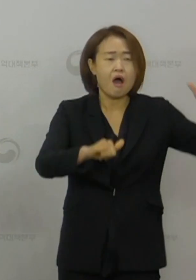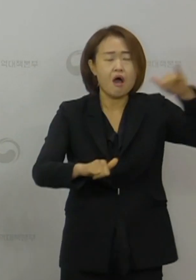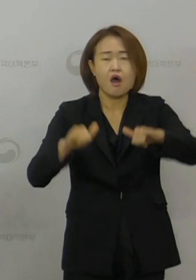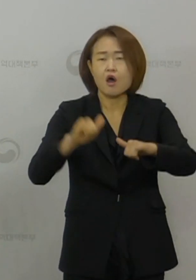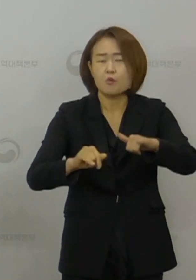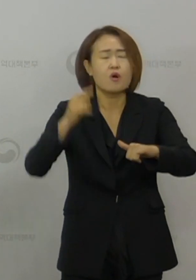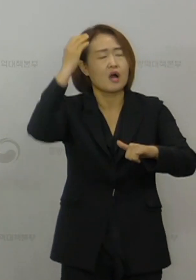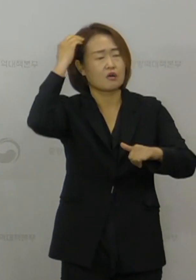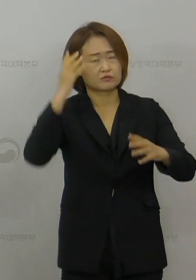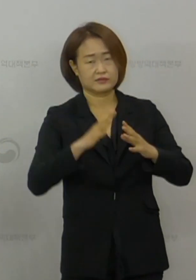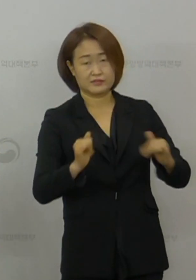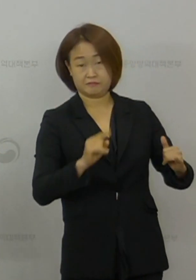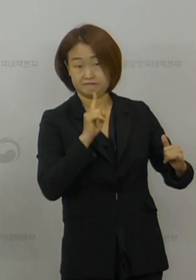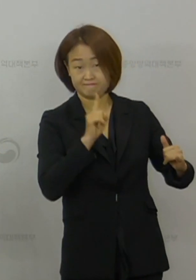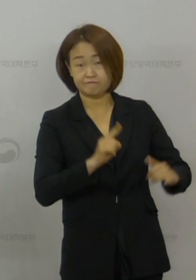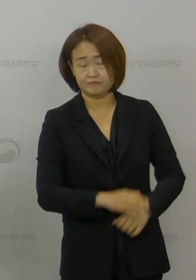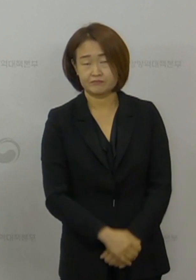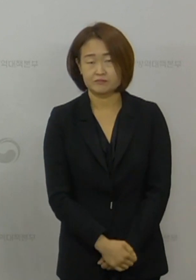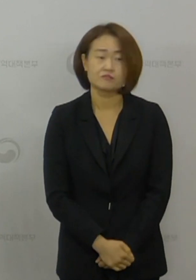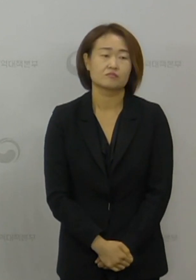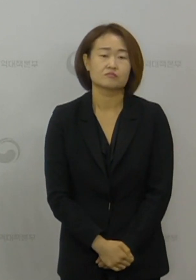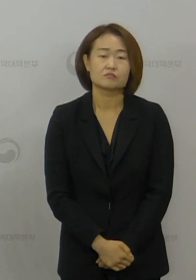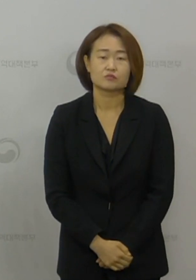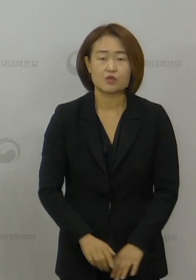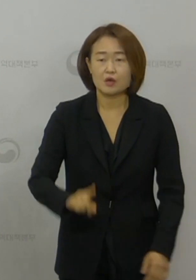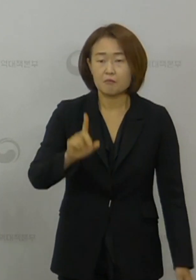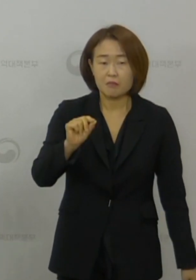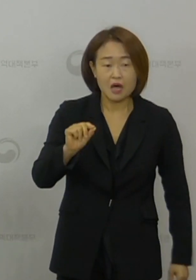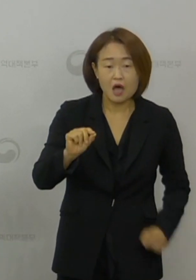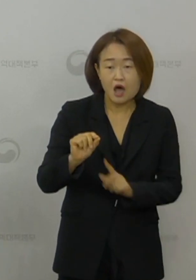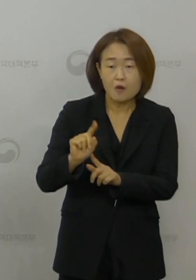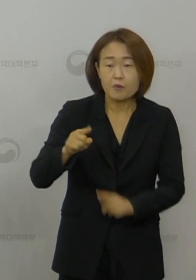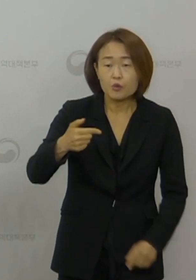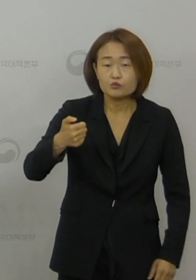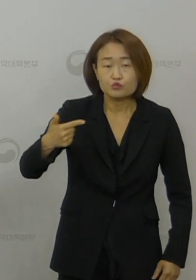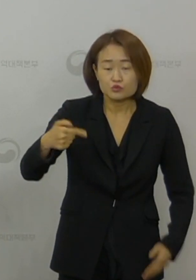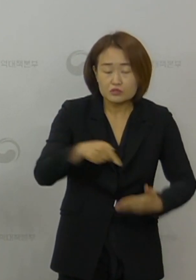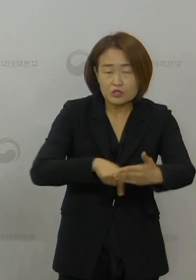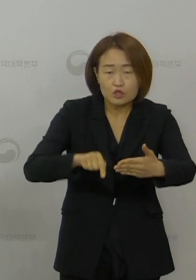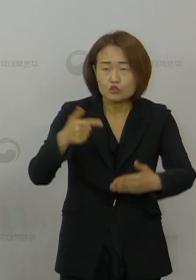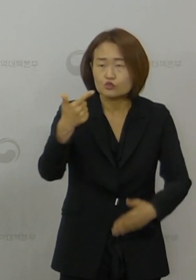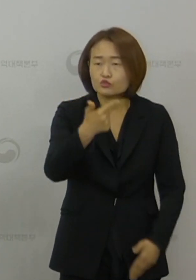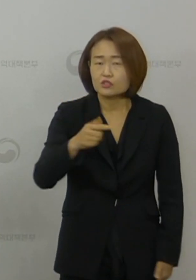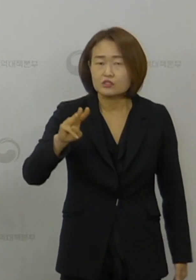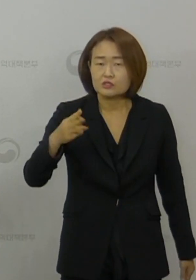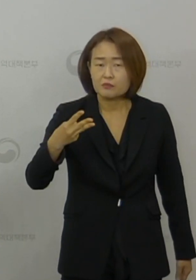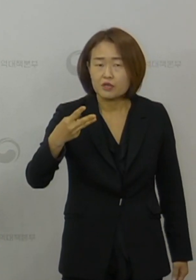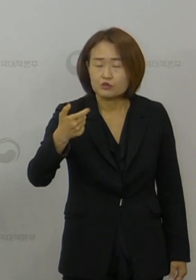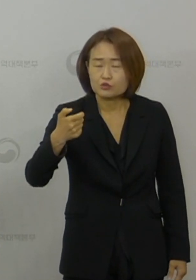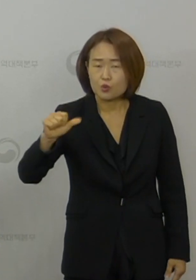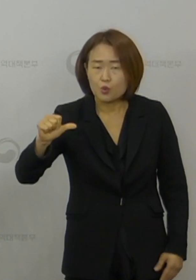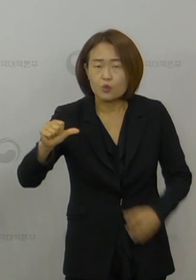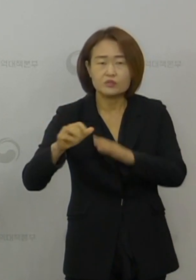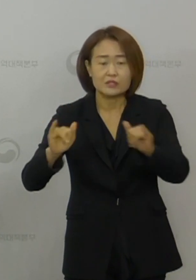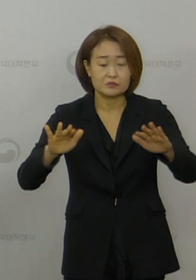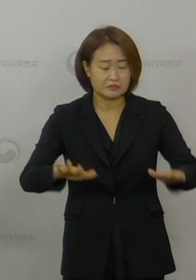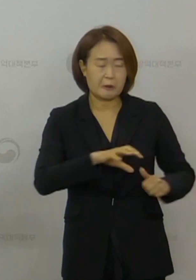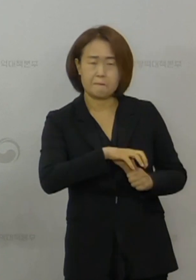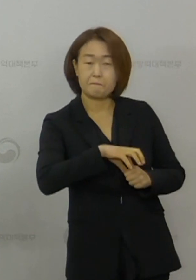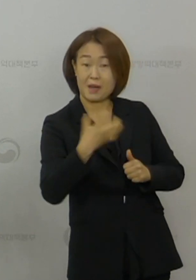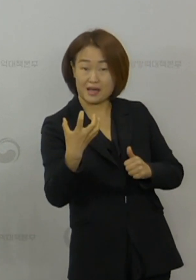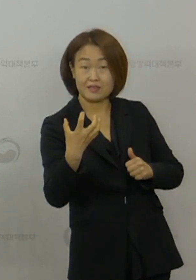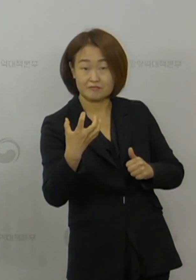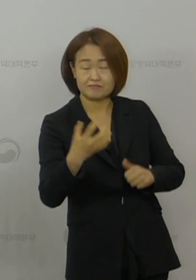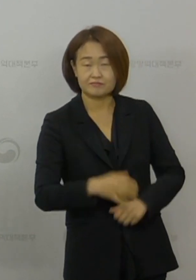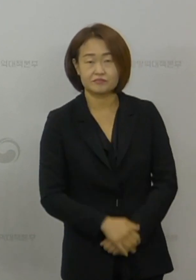국민입니다. 1만 156명 가운데 6,325명이 격리 해제 되었습니다.